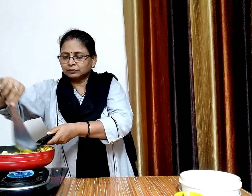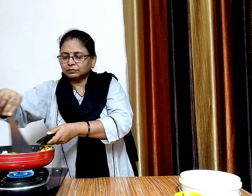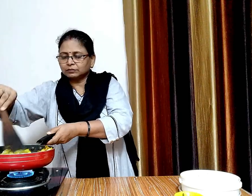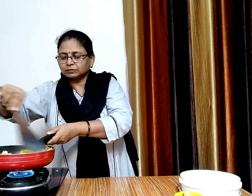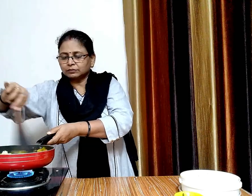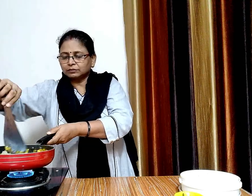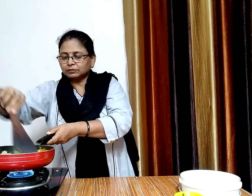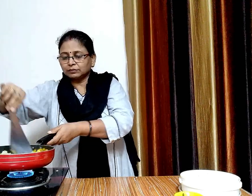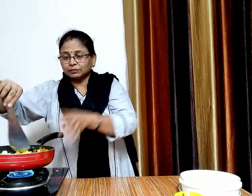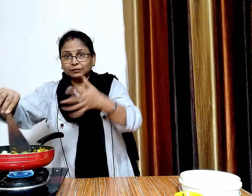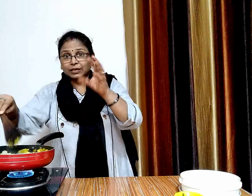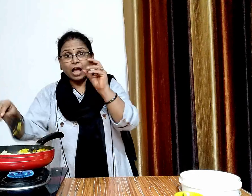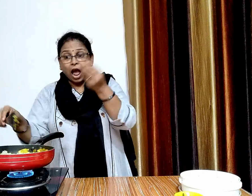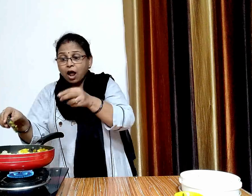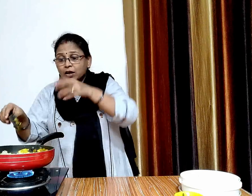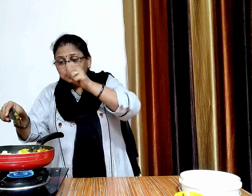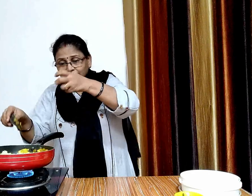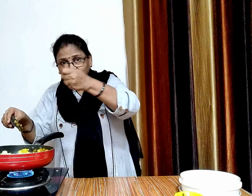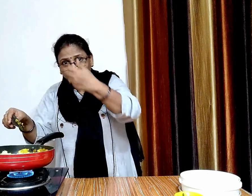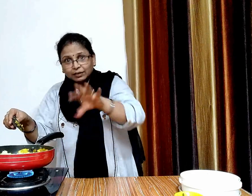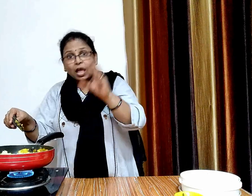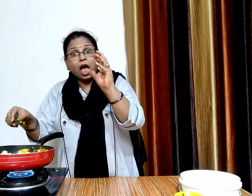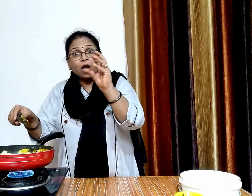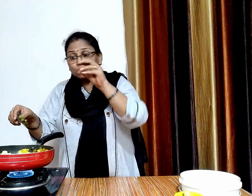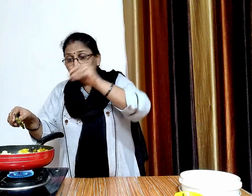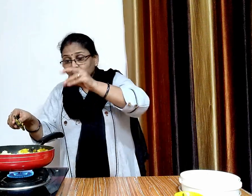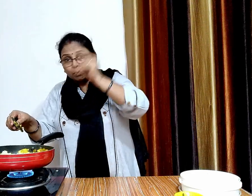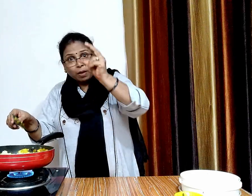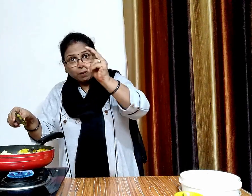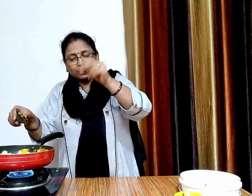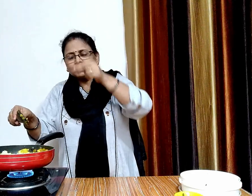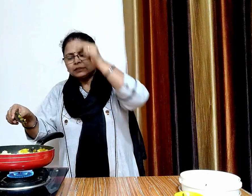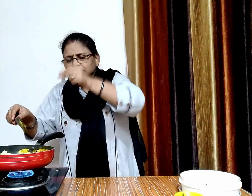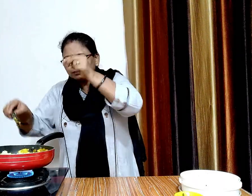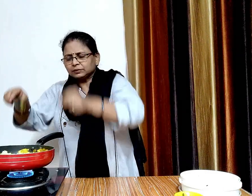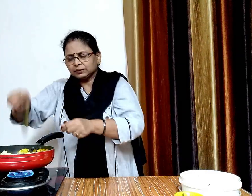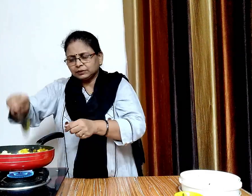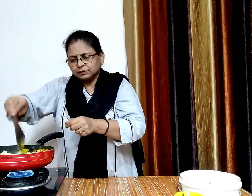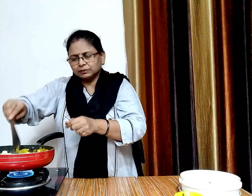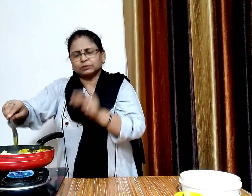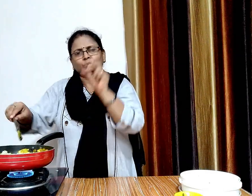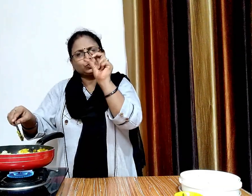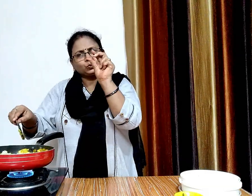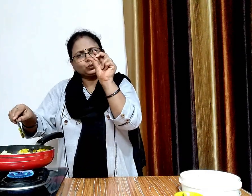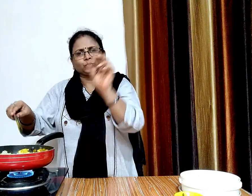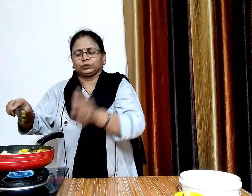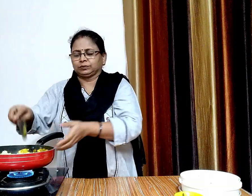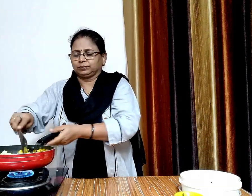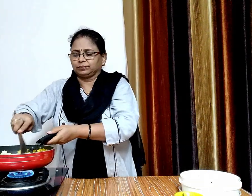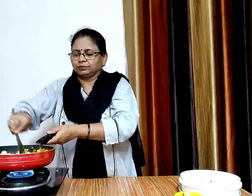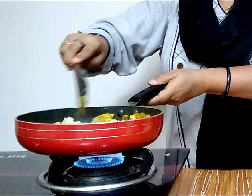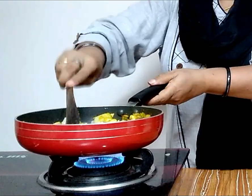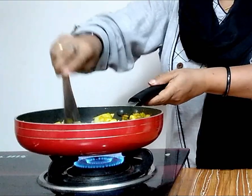जो भी आलू के बड़े पीसिस है उन्हें हम कल्ची से अच्छे से मिला लेंगे ताकि फिलिंग के टाइम पे कोई भी दिक्कत ना आए